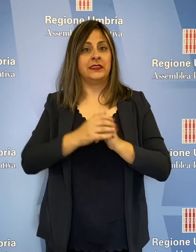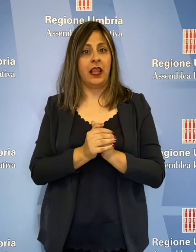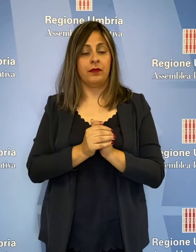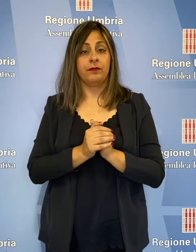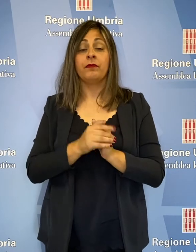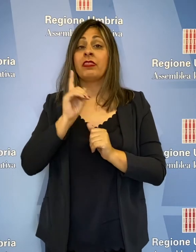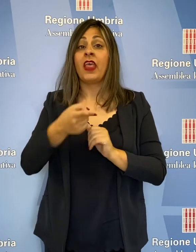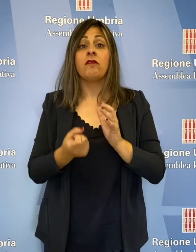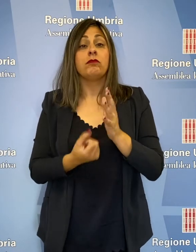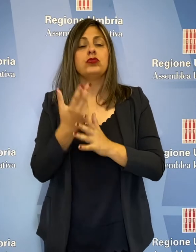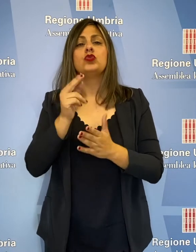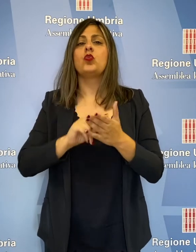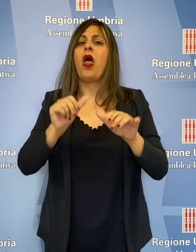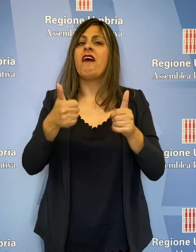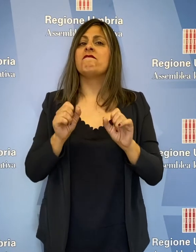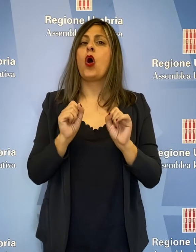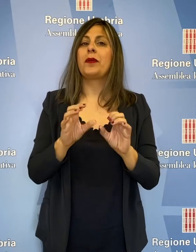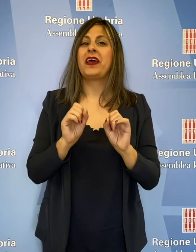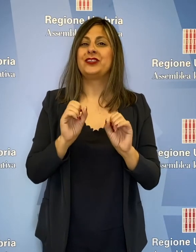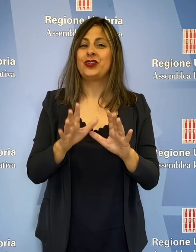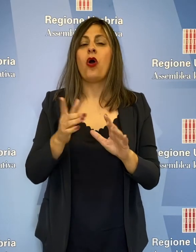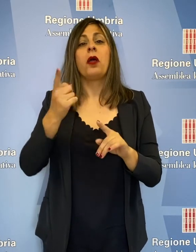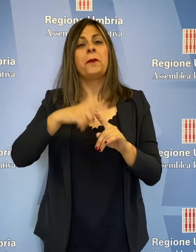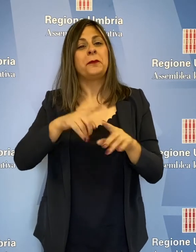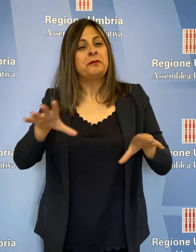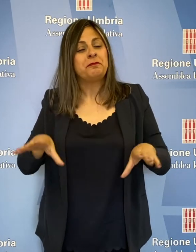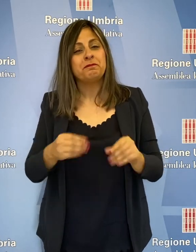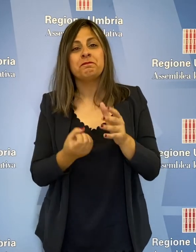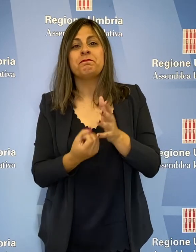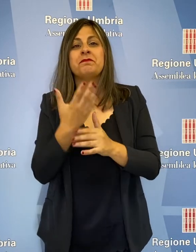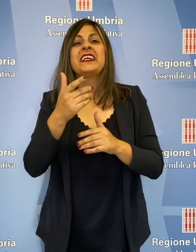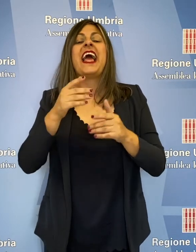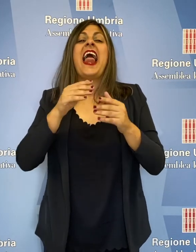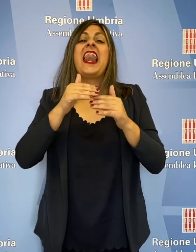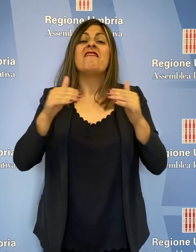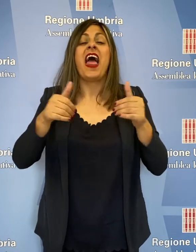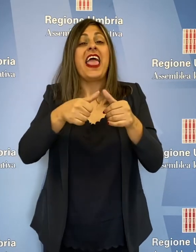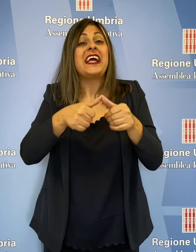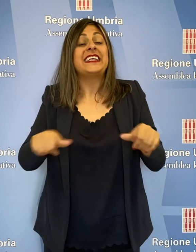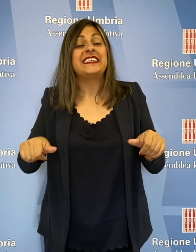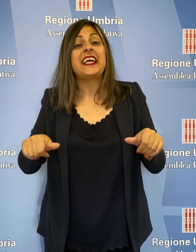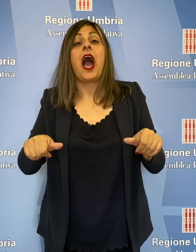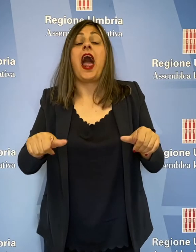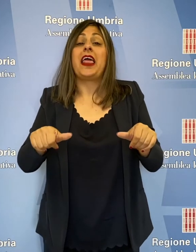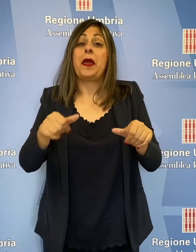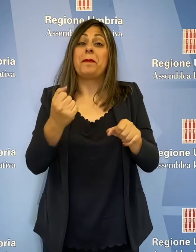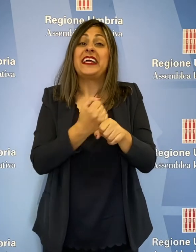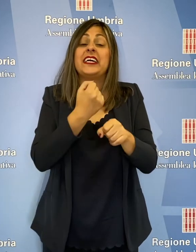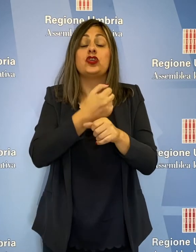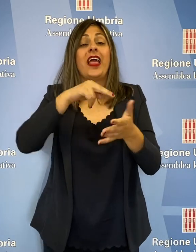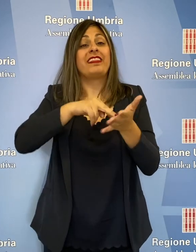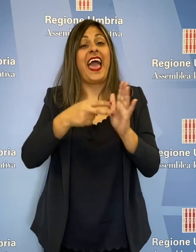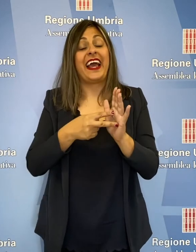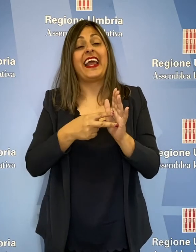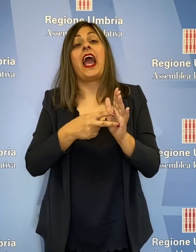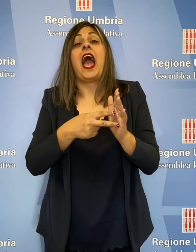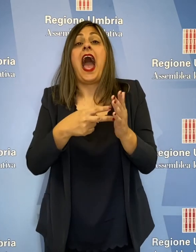istituita una scuola di formazione e introdotti i livelli essenziali delle prestazioni tecniche ambientali, l'EPTA.